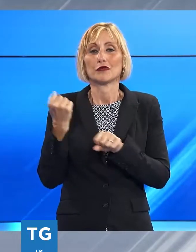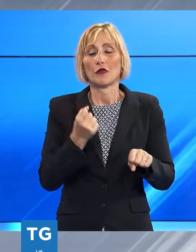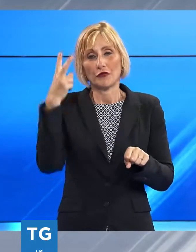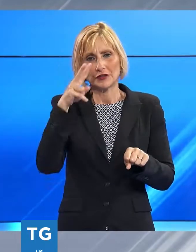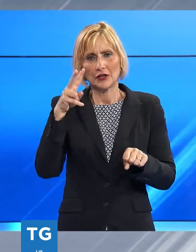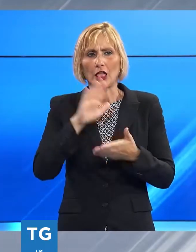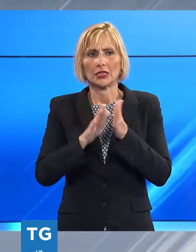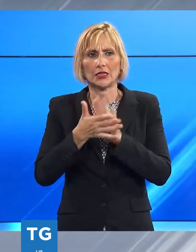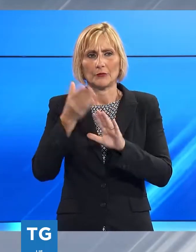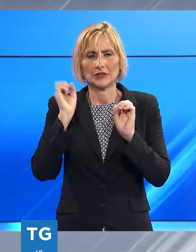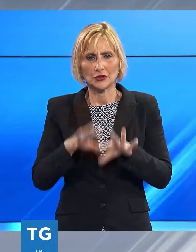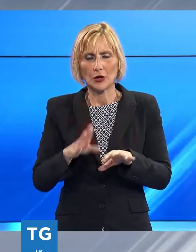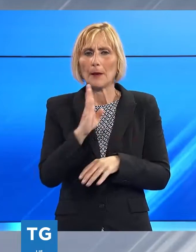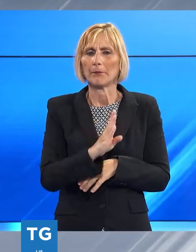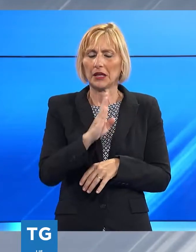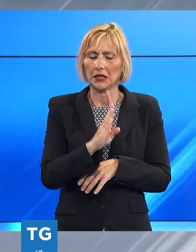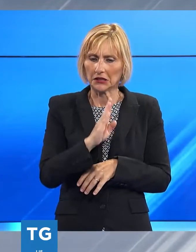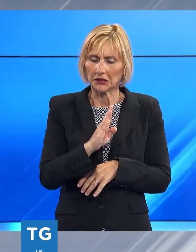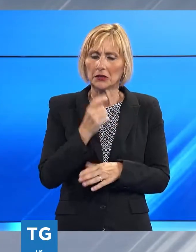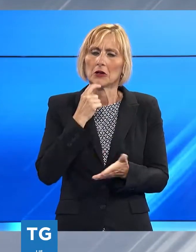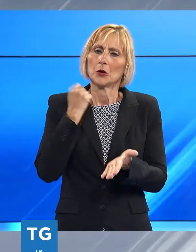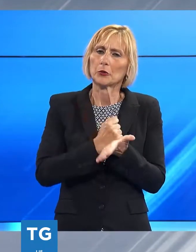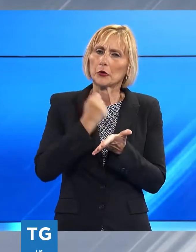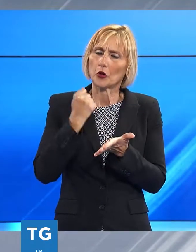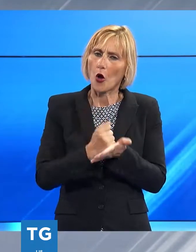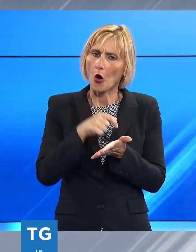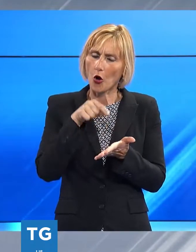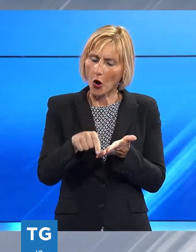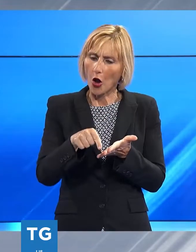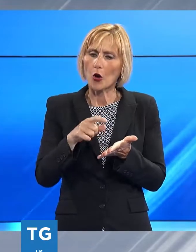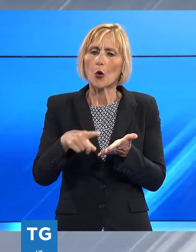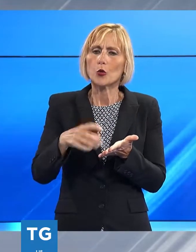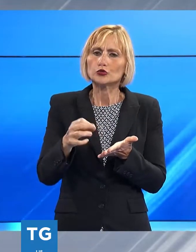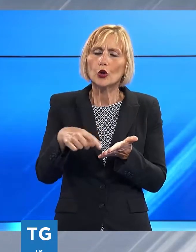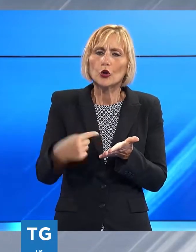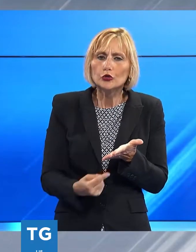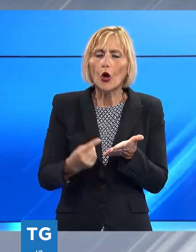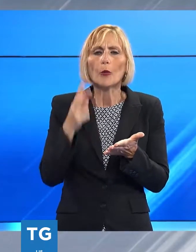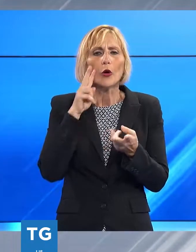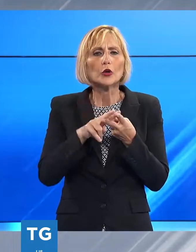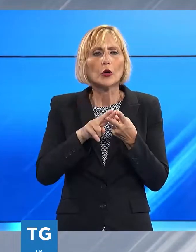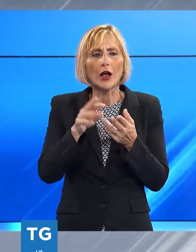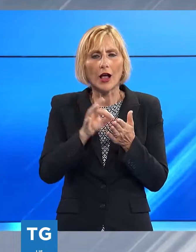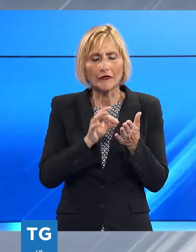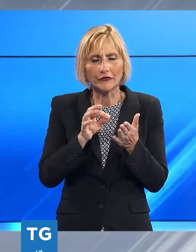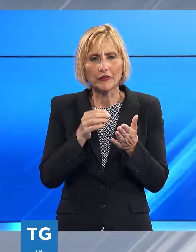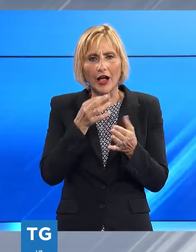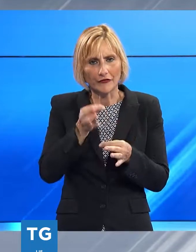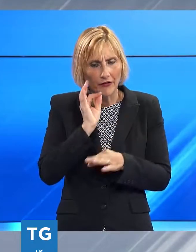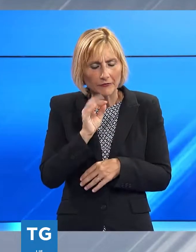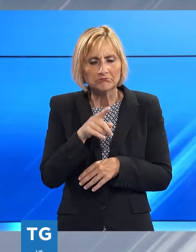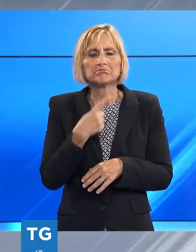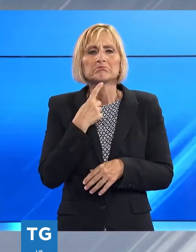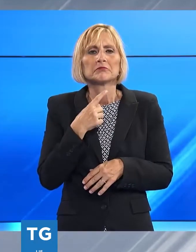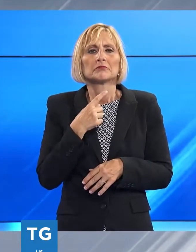versiliana Alfredo Benedetti protocollate all'indomani della presentazione degli incontri al caffè con una PEC inviata in mattinata ha